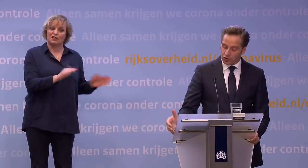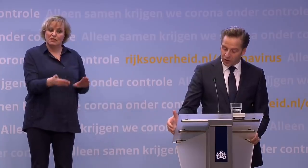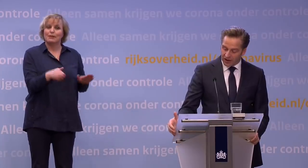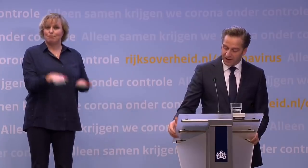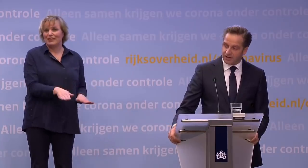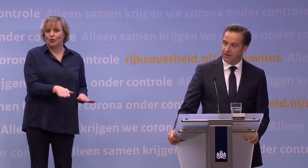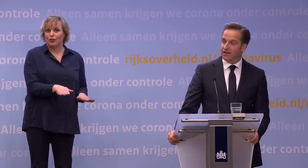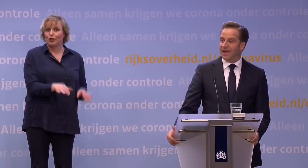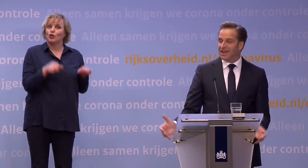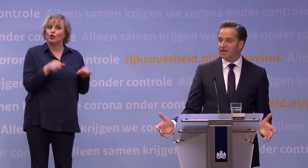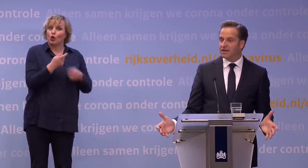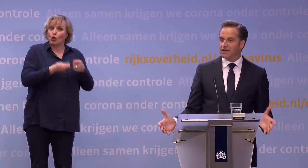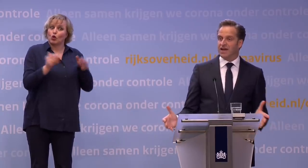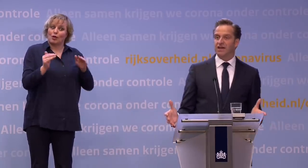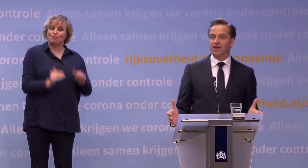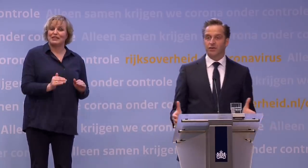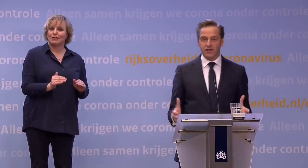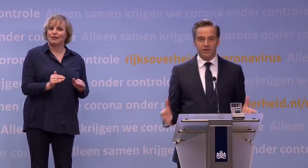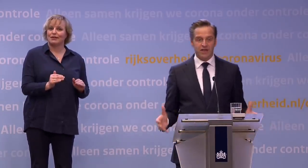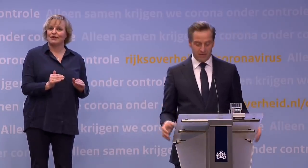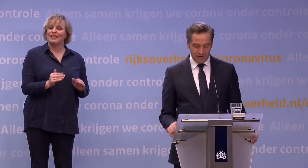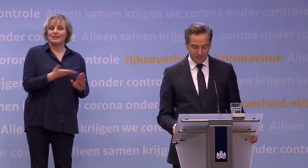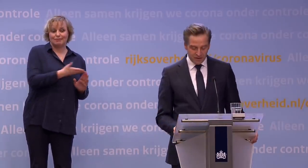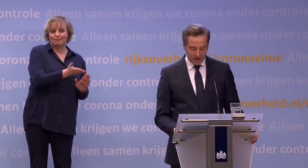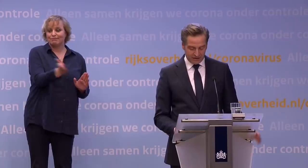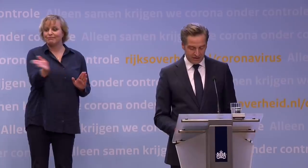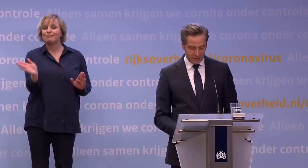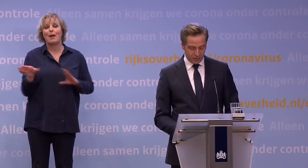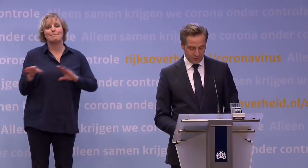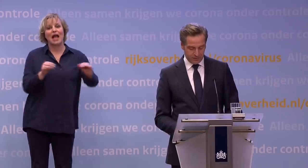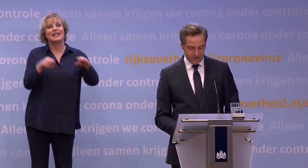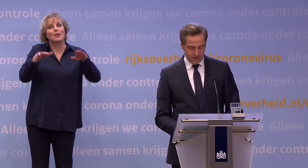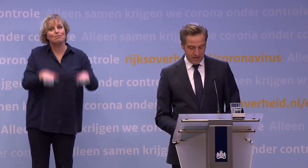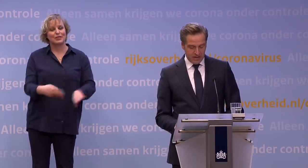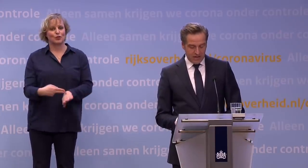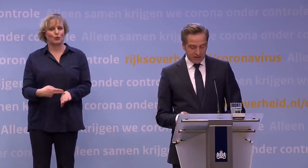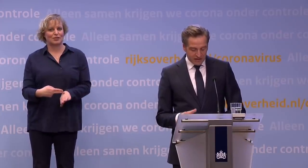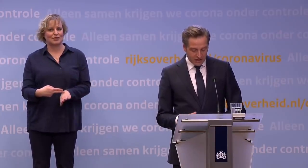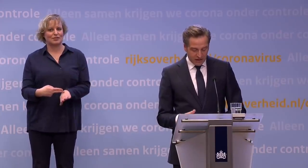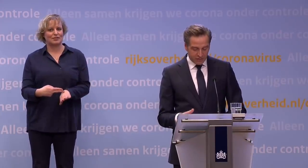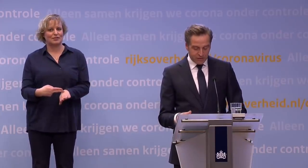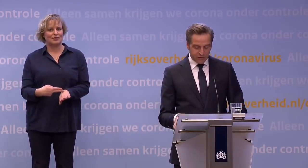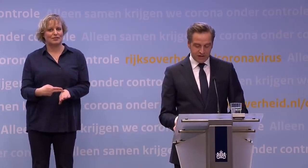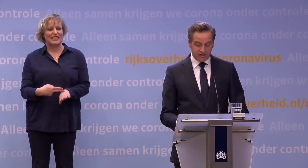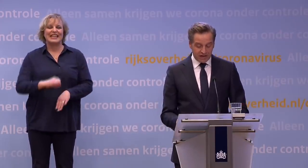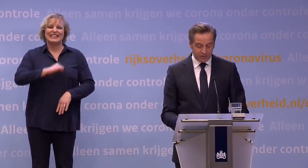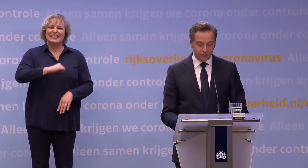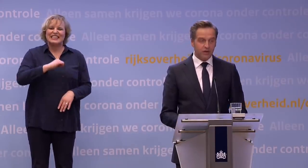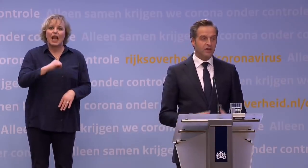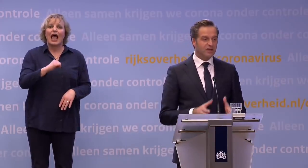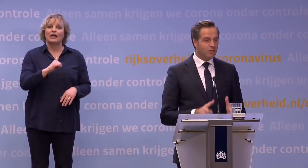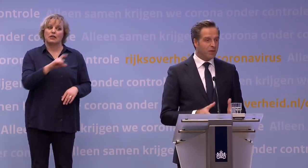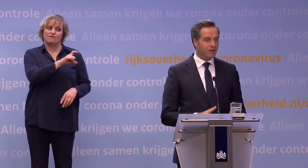wordt de druk op de zorg lager en zijn er voor de rest van de samenleving minder maatregelen nodig. De snelheid waarmee de vaccins